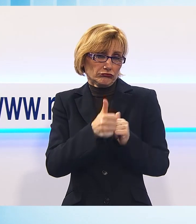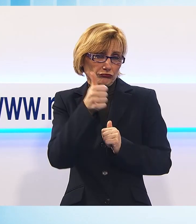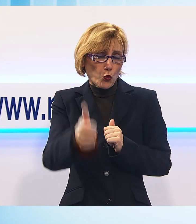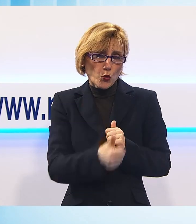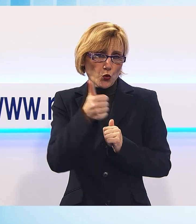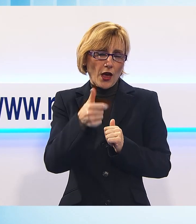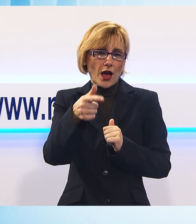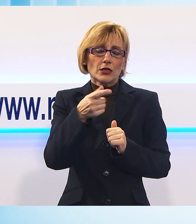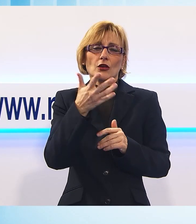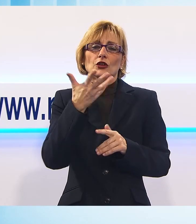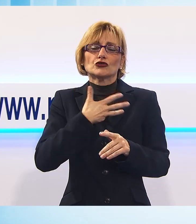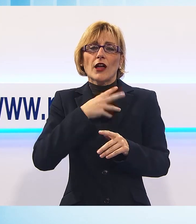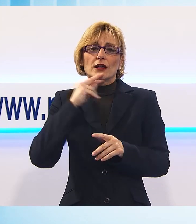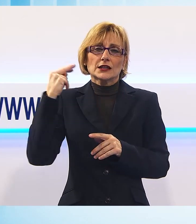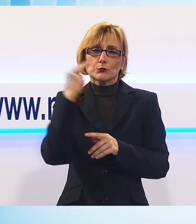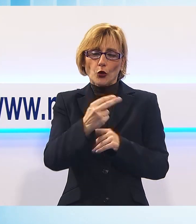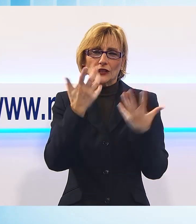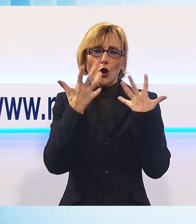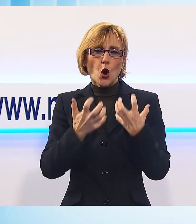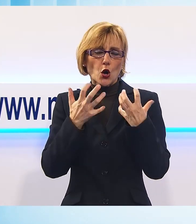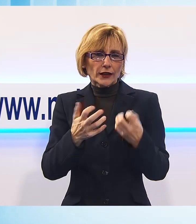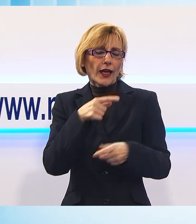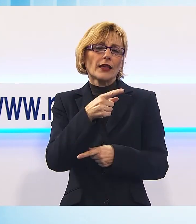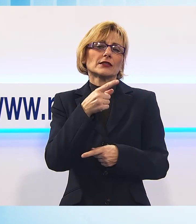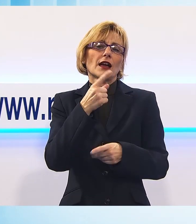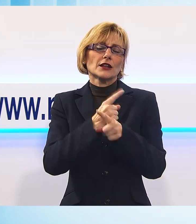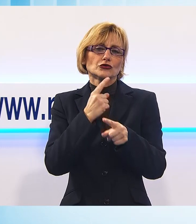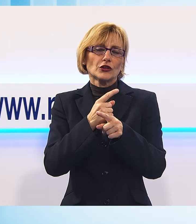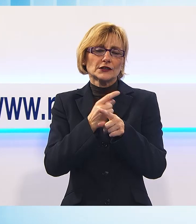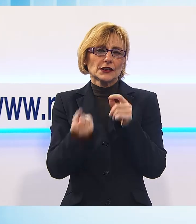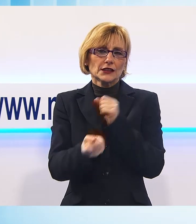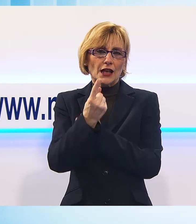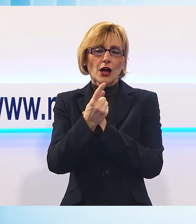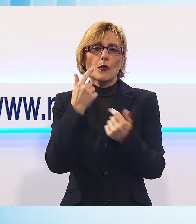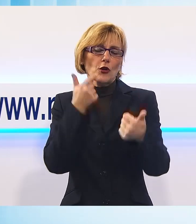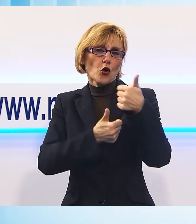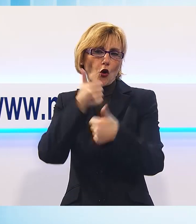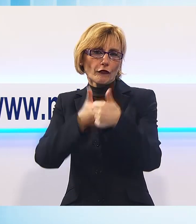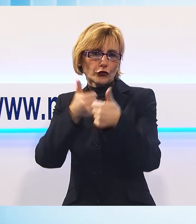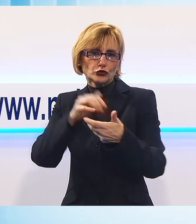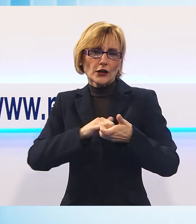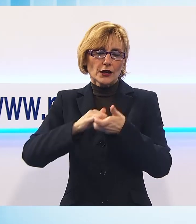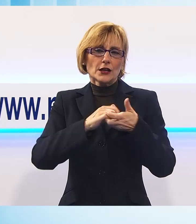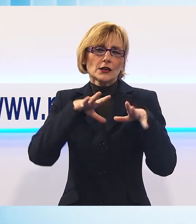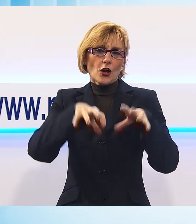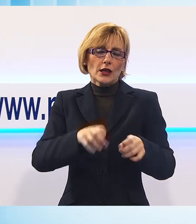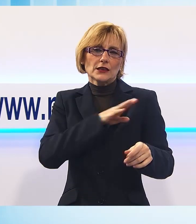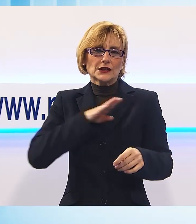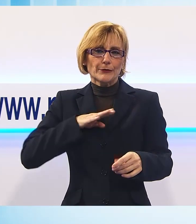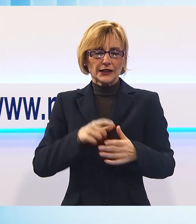così risposta concreta alla necessità emersa nel confronto con le associazioni che si occupano di disabilità.